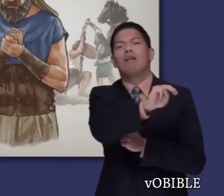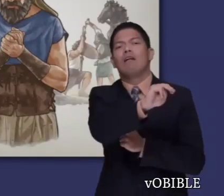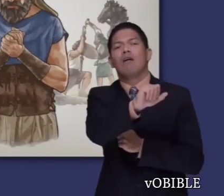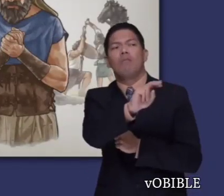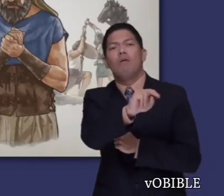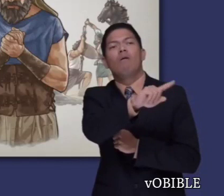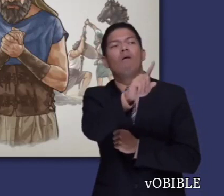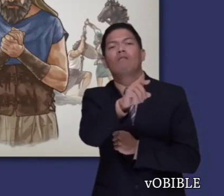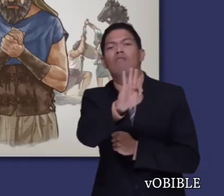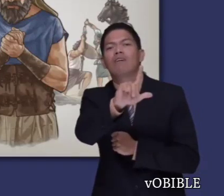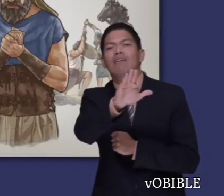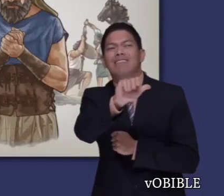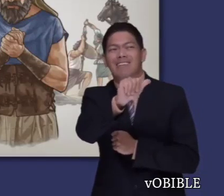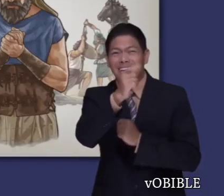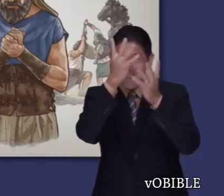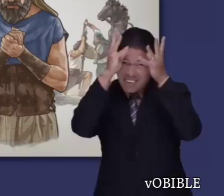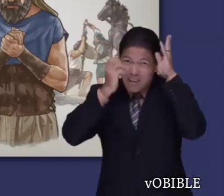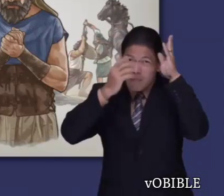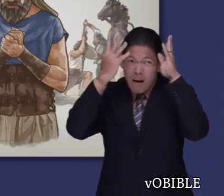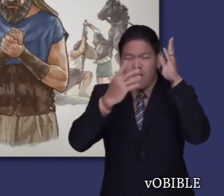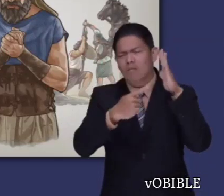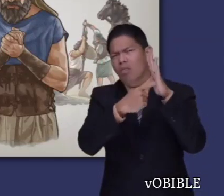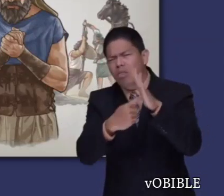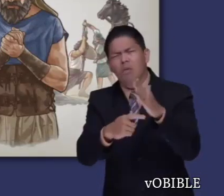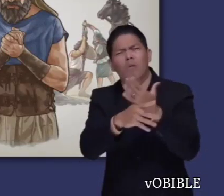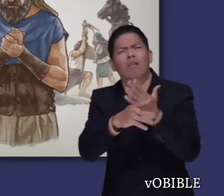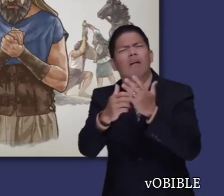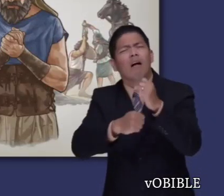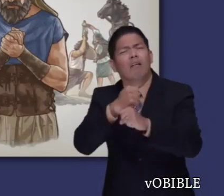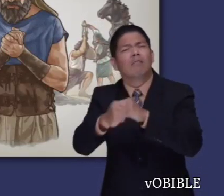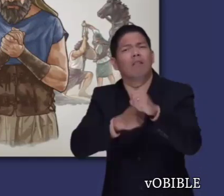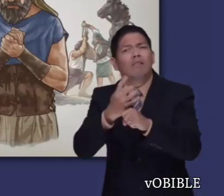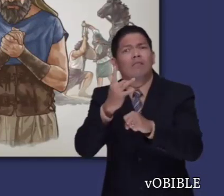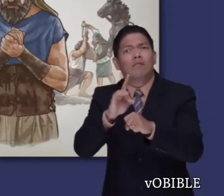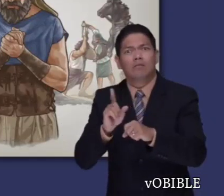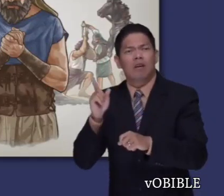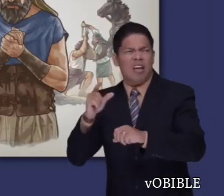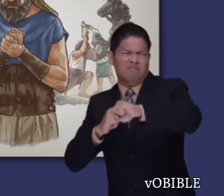amonitas, que junto con los filisteos, llevan oprimiendo a los israelitas 18 años.